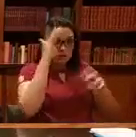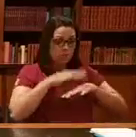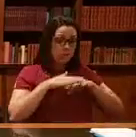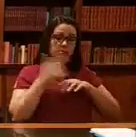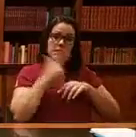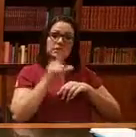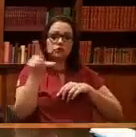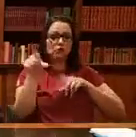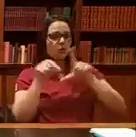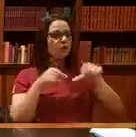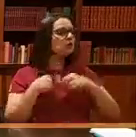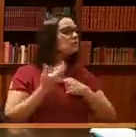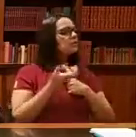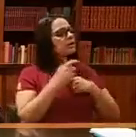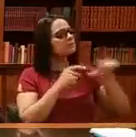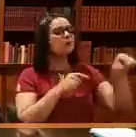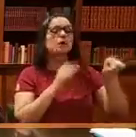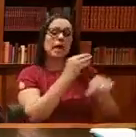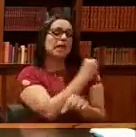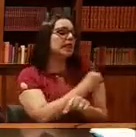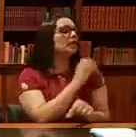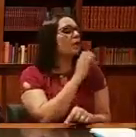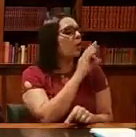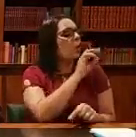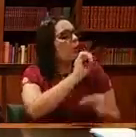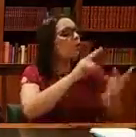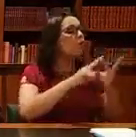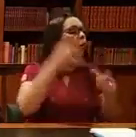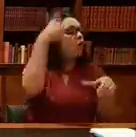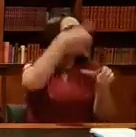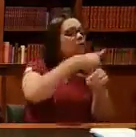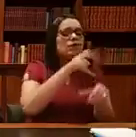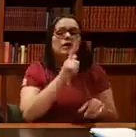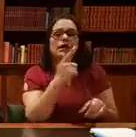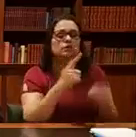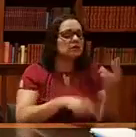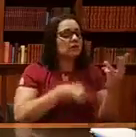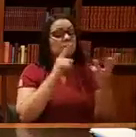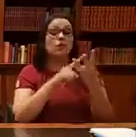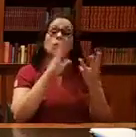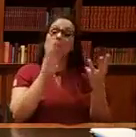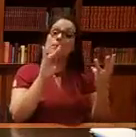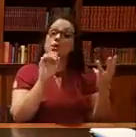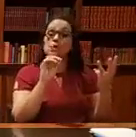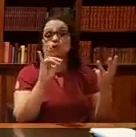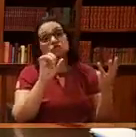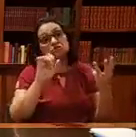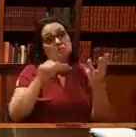consumidor tem para usar. Ele pode colocar o etanol ou pode colocar a gasolina. É a mesma coisa com o biodiesel.